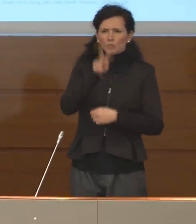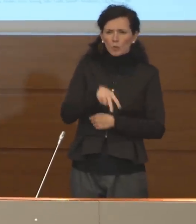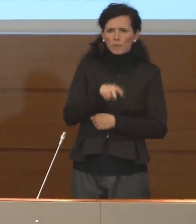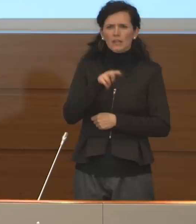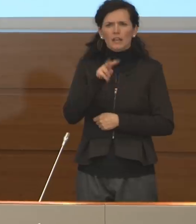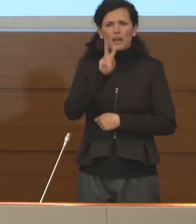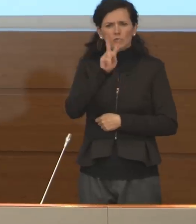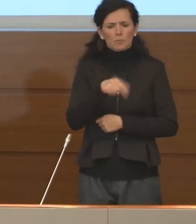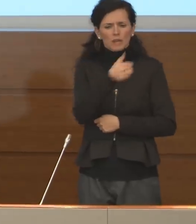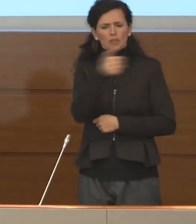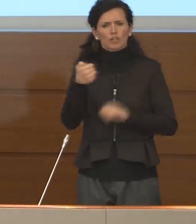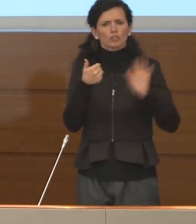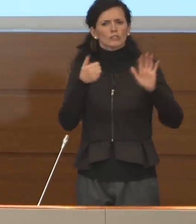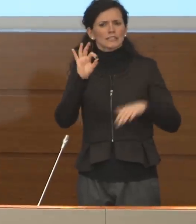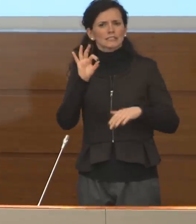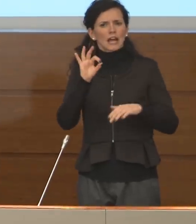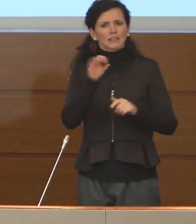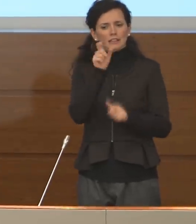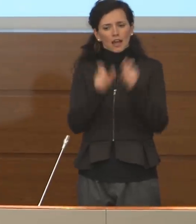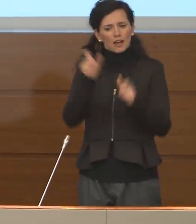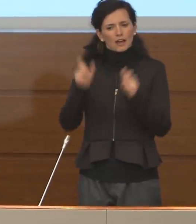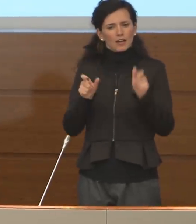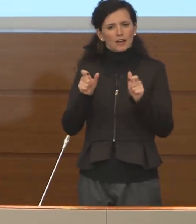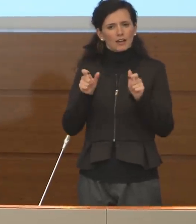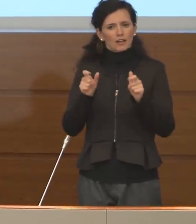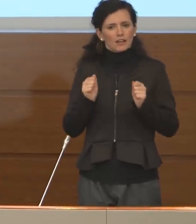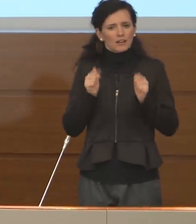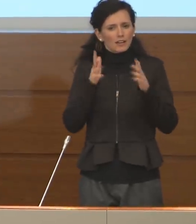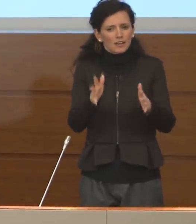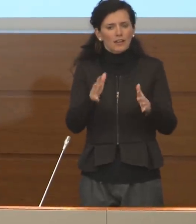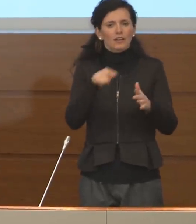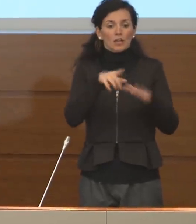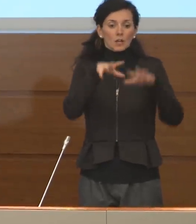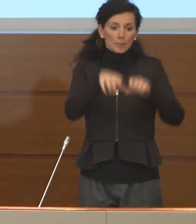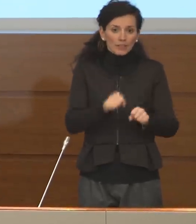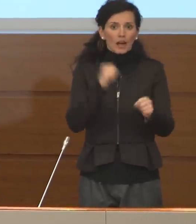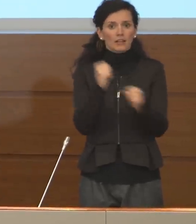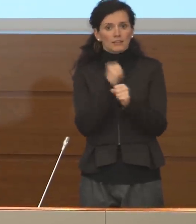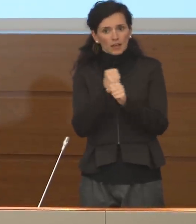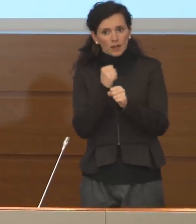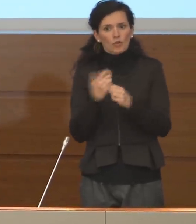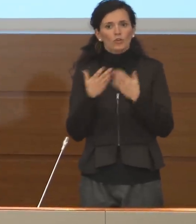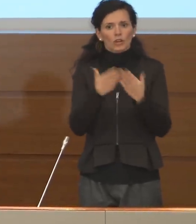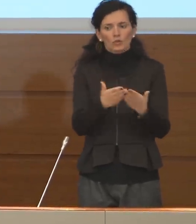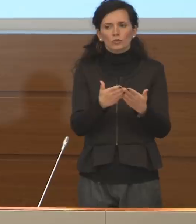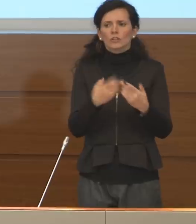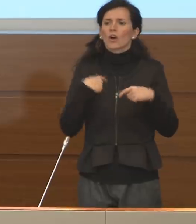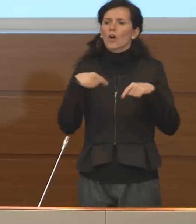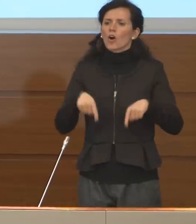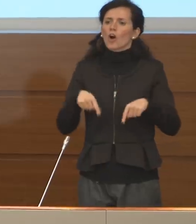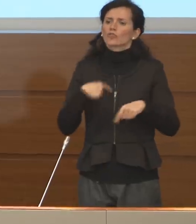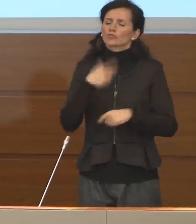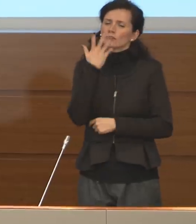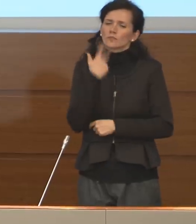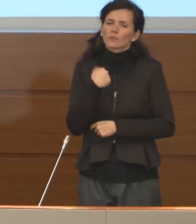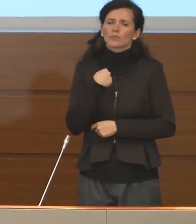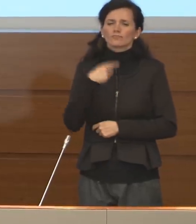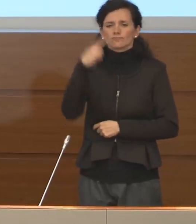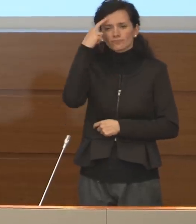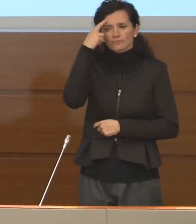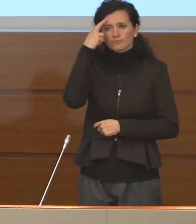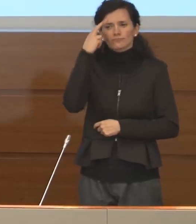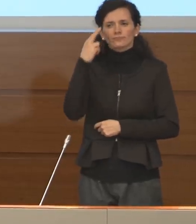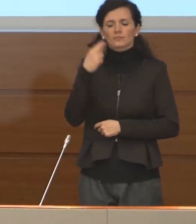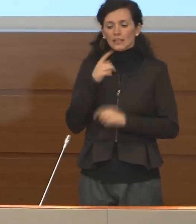uomini che sono impegnati nelle attività. Oggi voglio menzionare anche i colleghi del